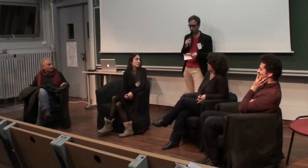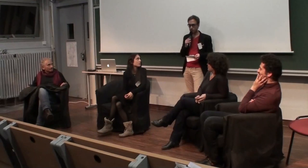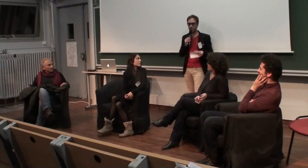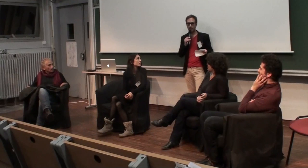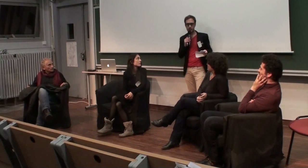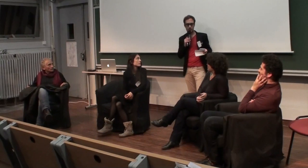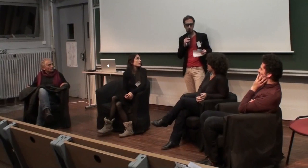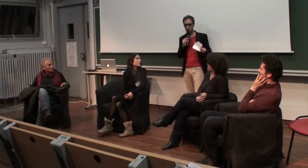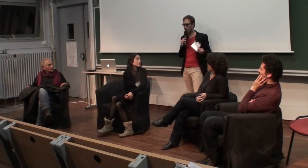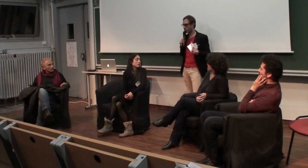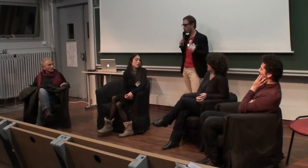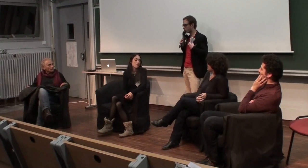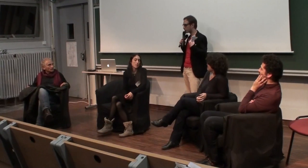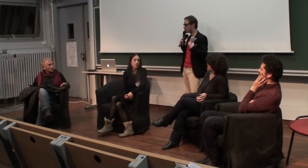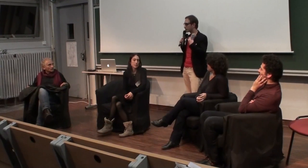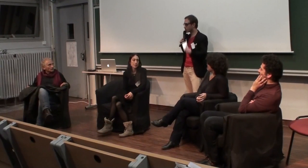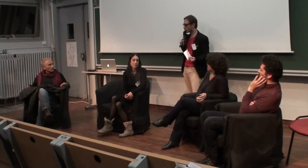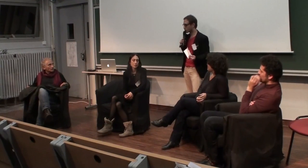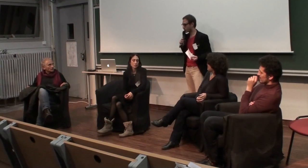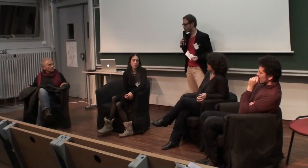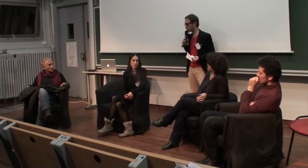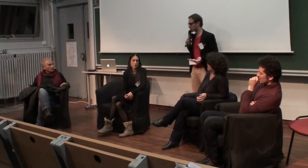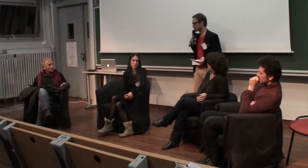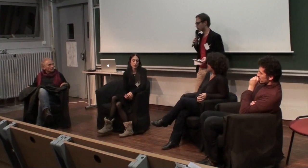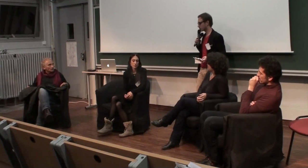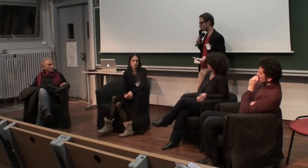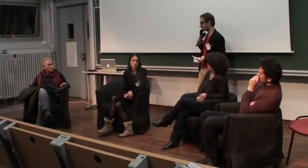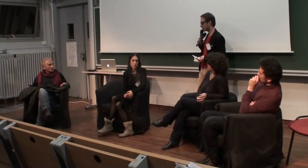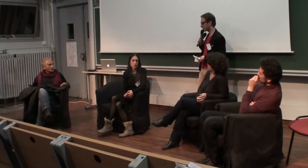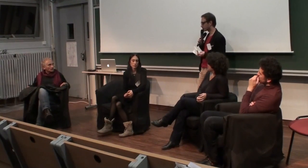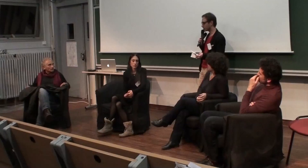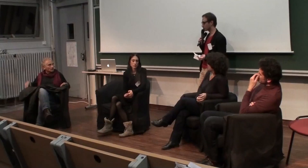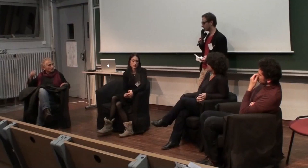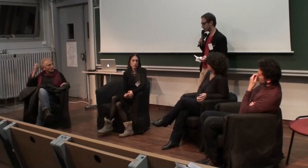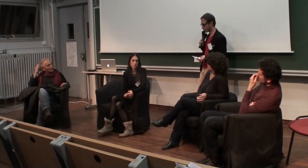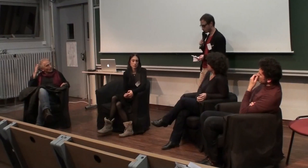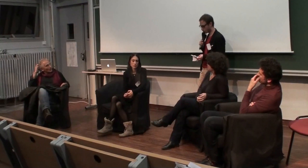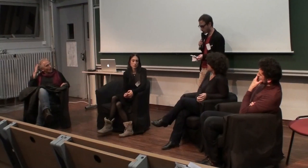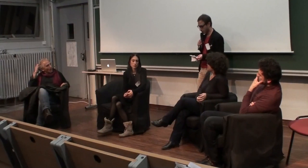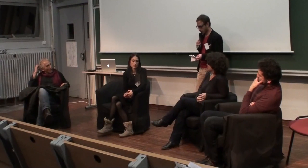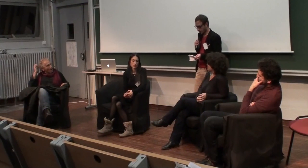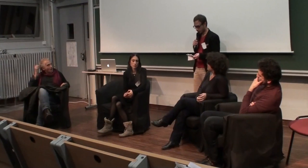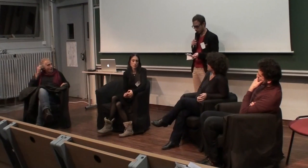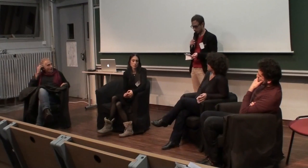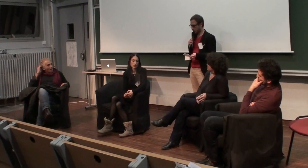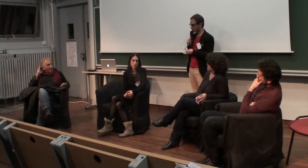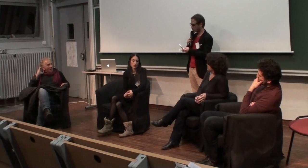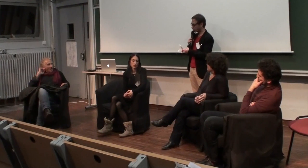Donc, vous avez réalisé ce documentaire, un pour provoquer une prise de conscience sur la condition des sourds. Donc, il est sorti en